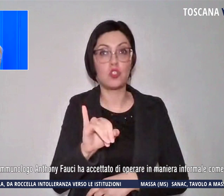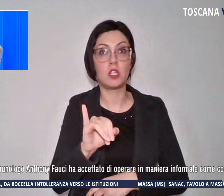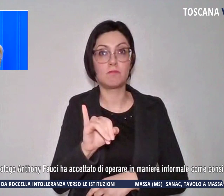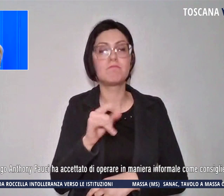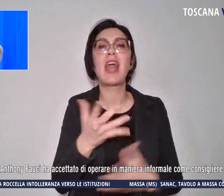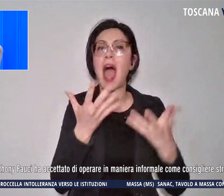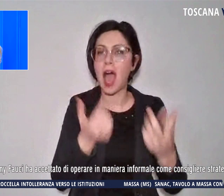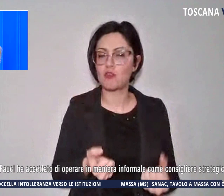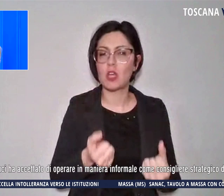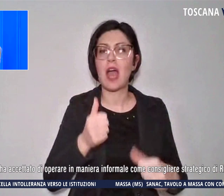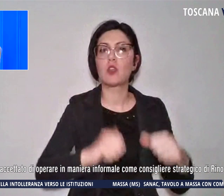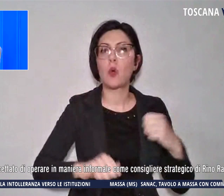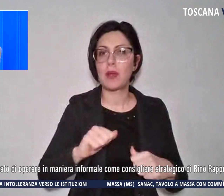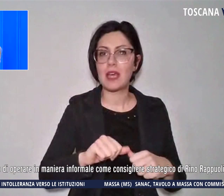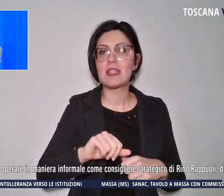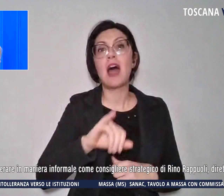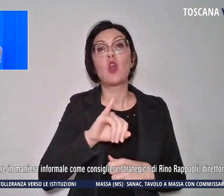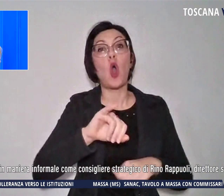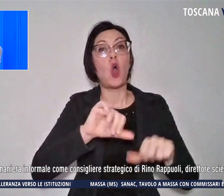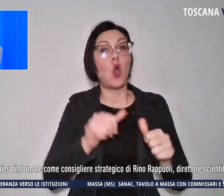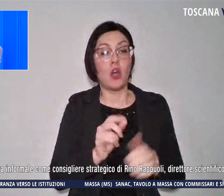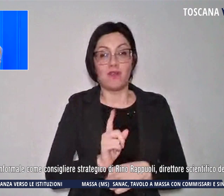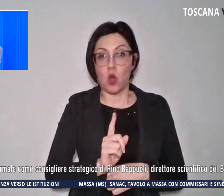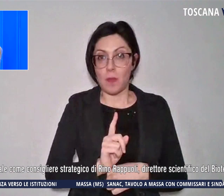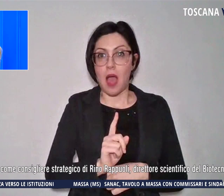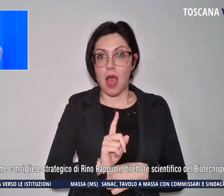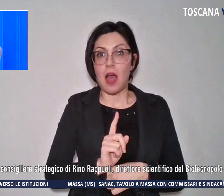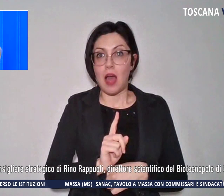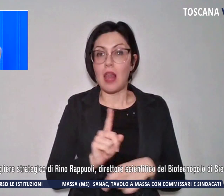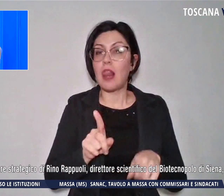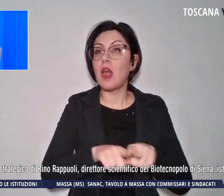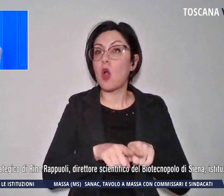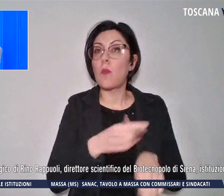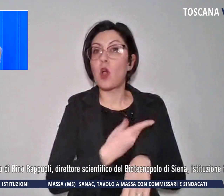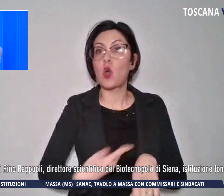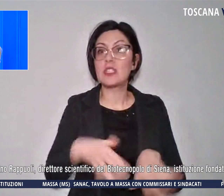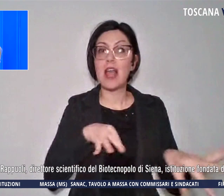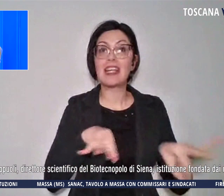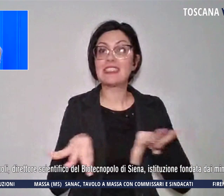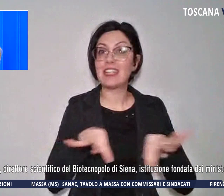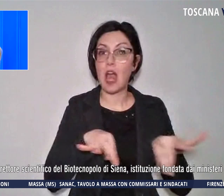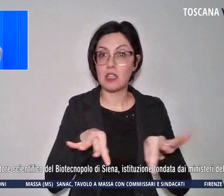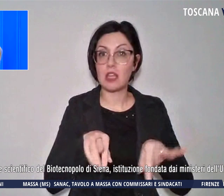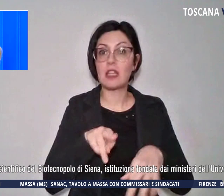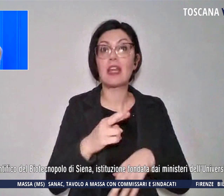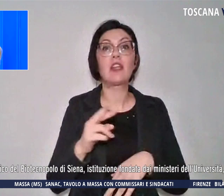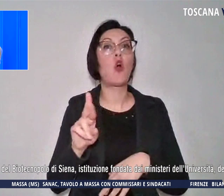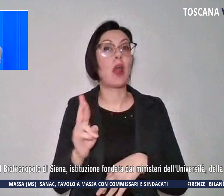operare in modo informale come consigliere strategico di Rino Rappuoli,